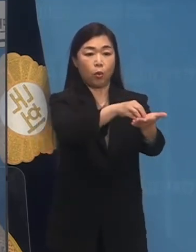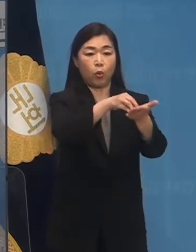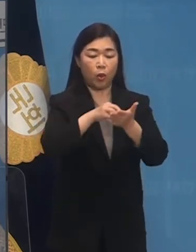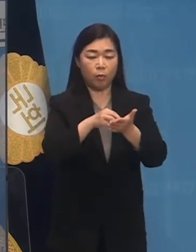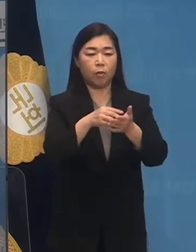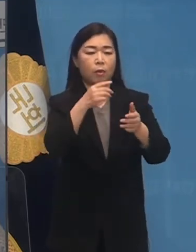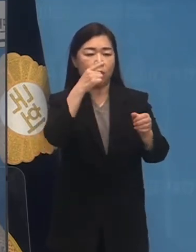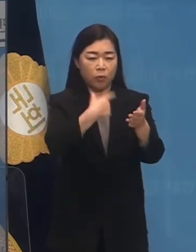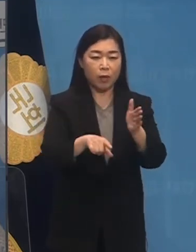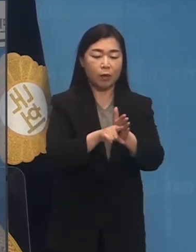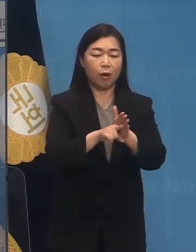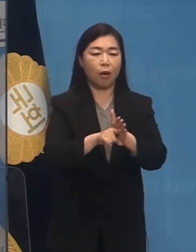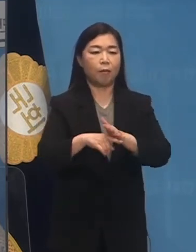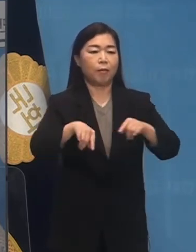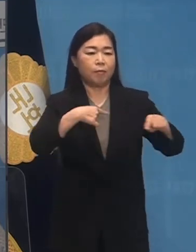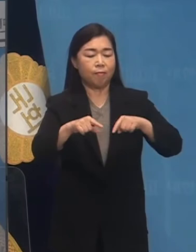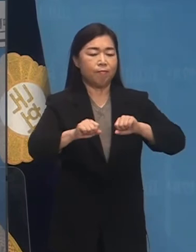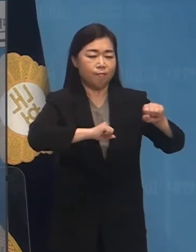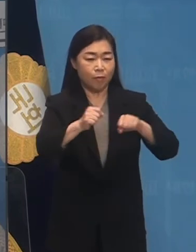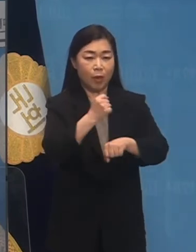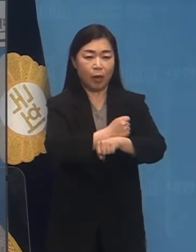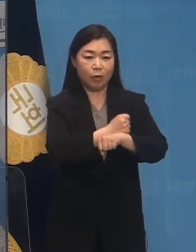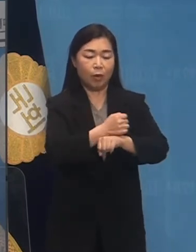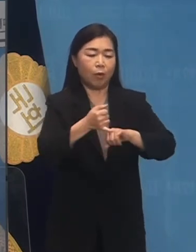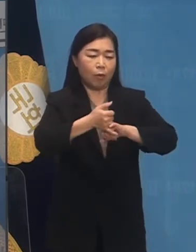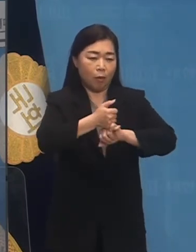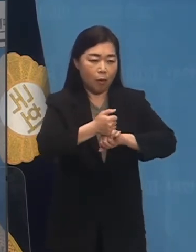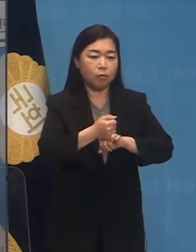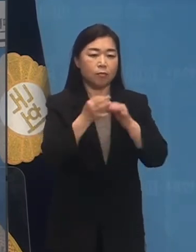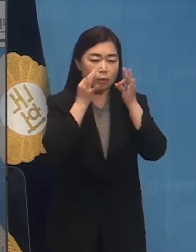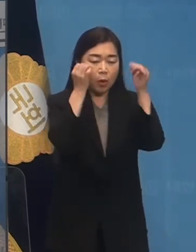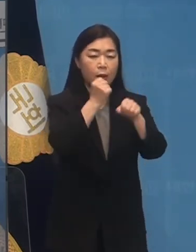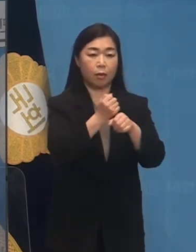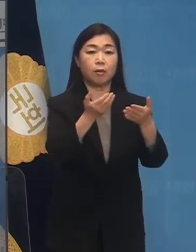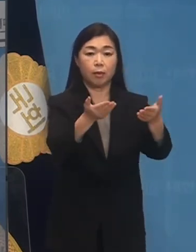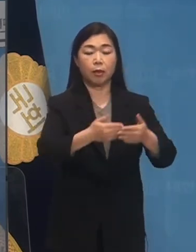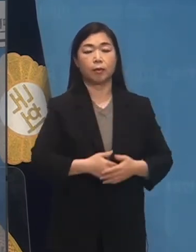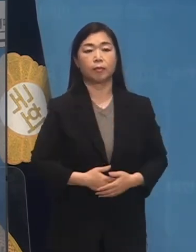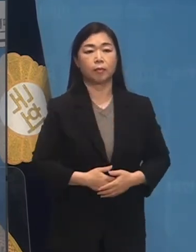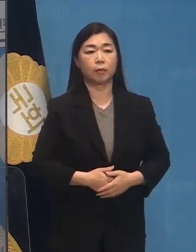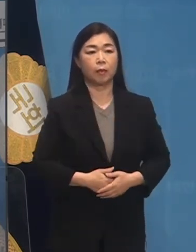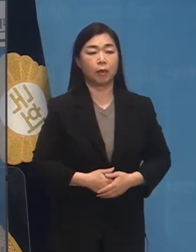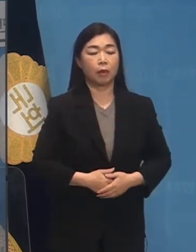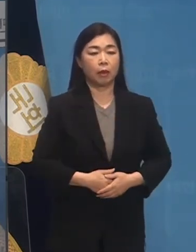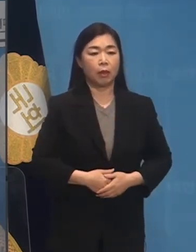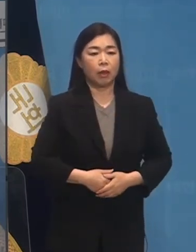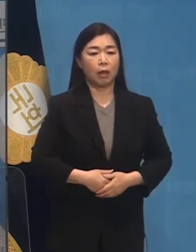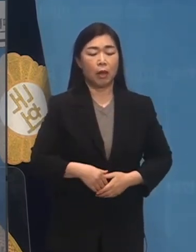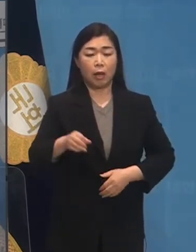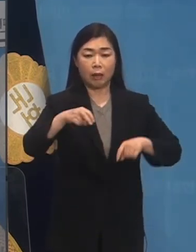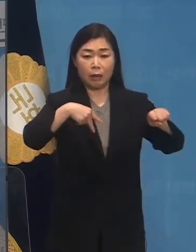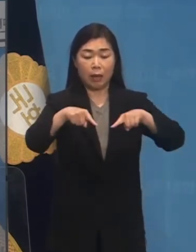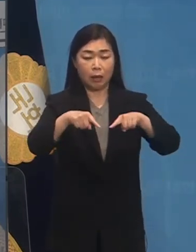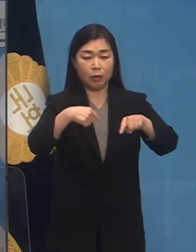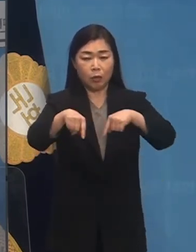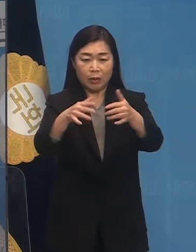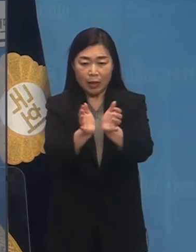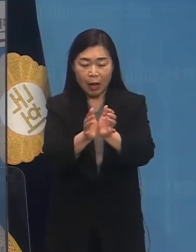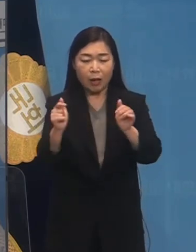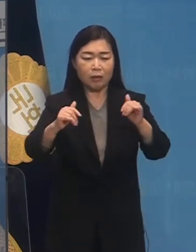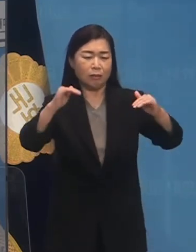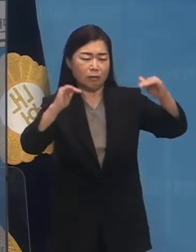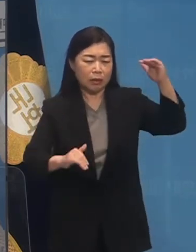실현을 위해 전당적 활동에 나섭니다. 갈수록 심화하는 양극화를 해소하고